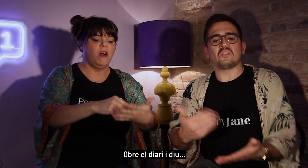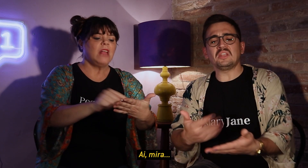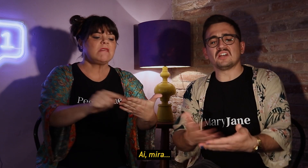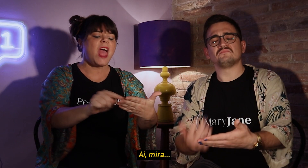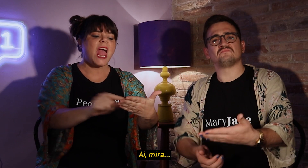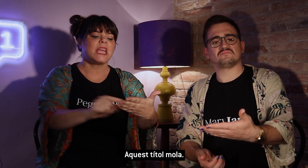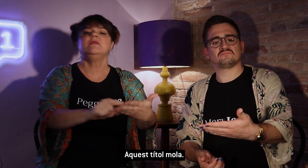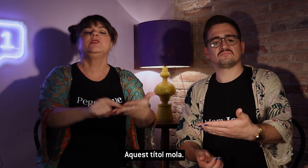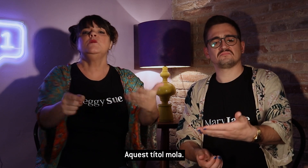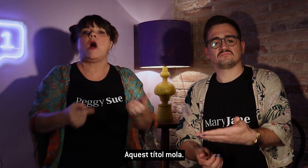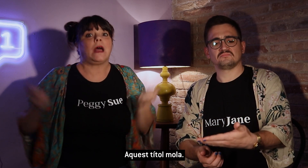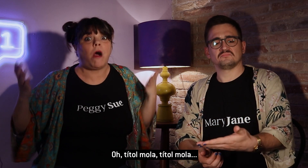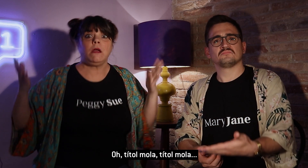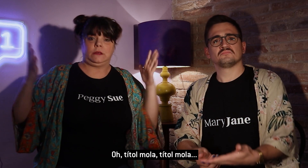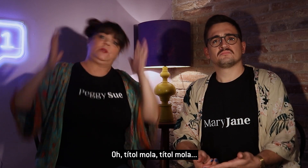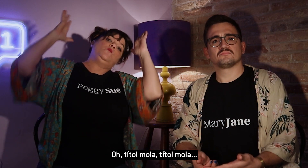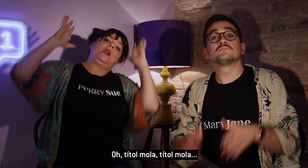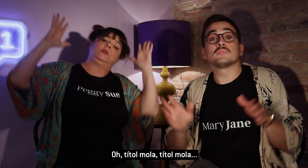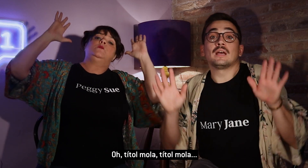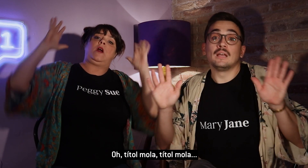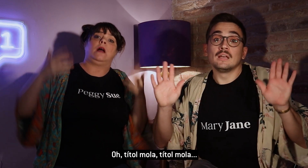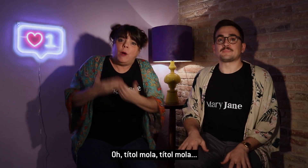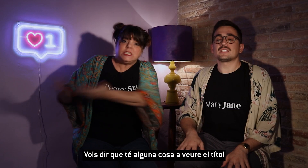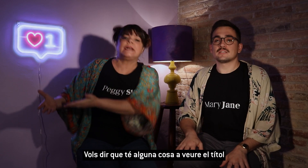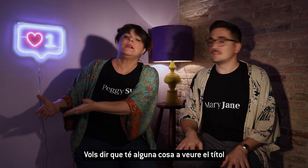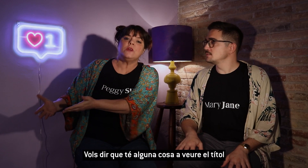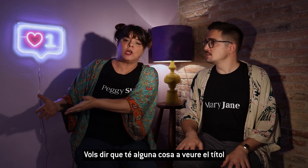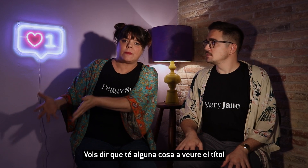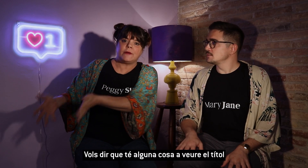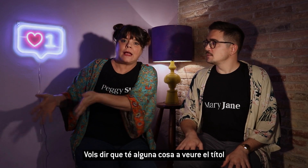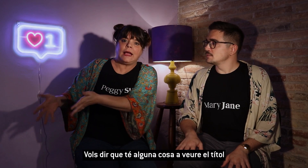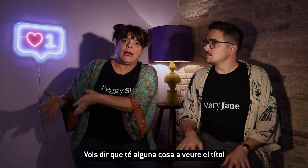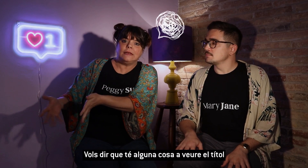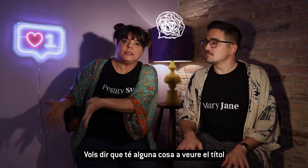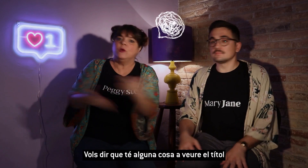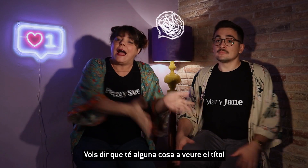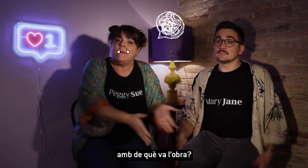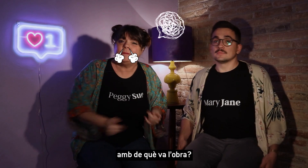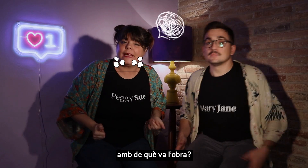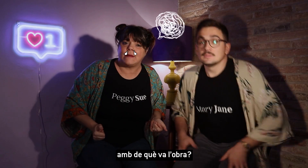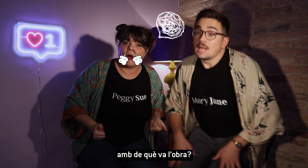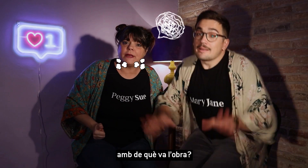quin títol mola? Oh, títol mola, títol mola. O és que té alguna cosa a veure el títol amb de què va l'obra?